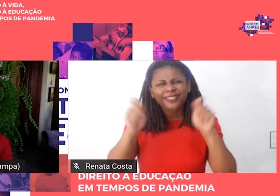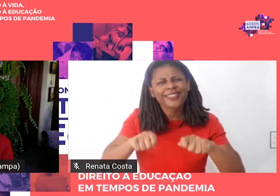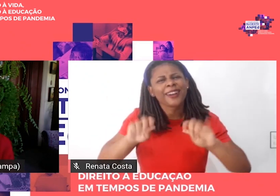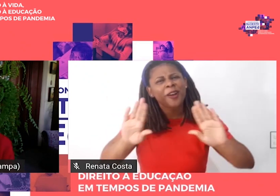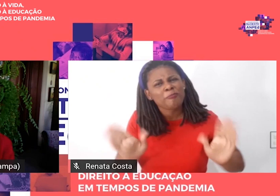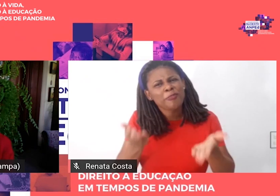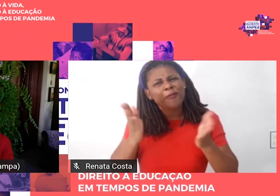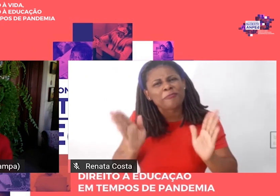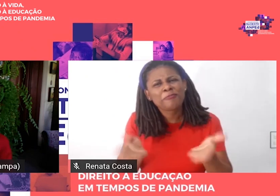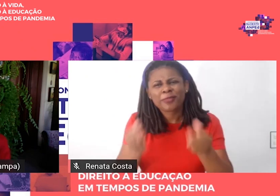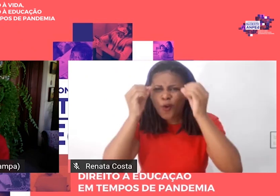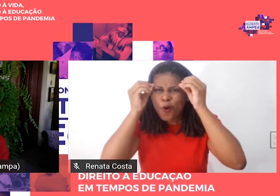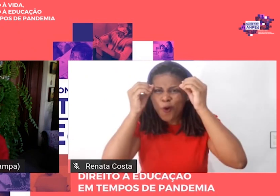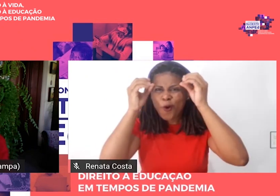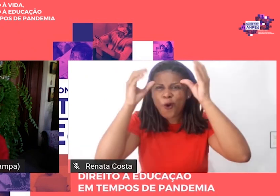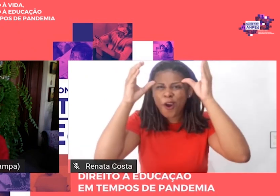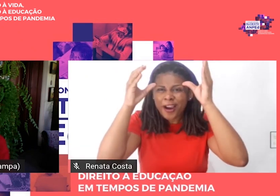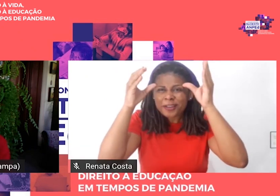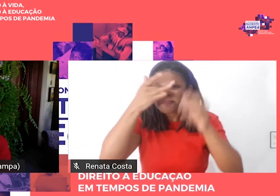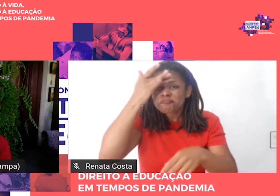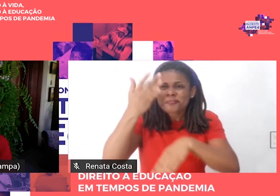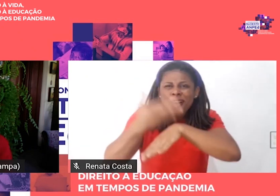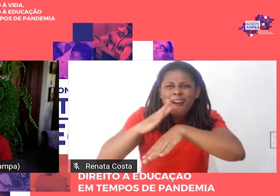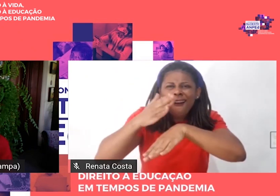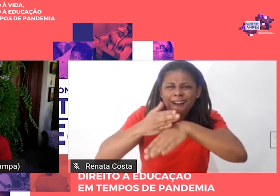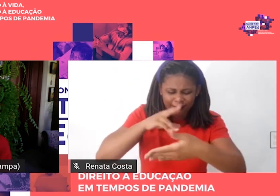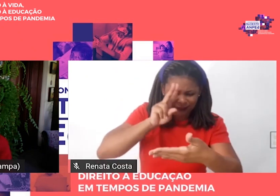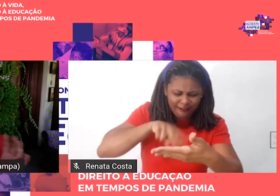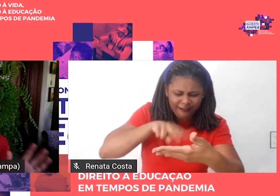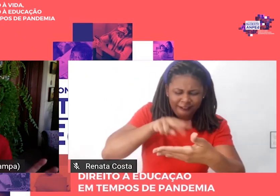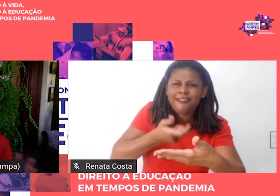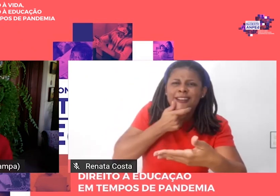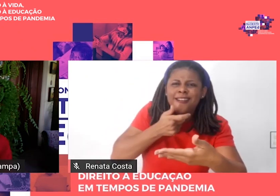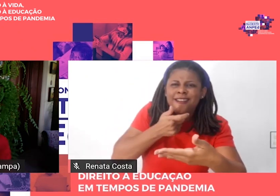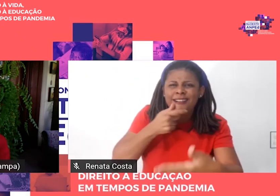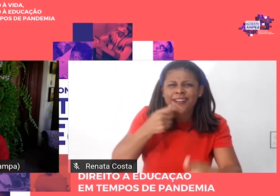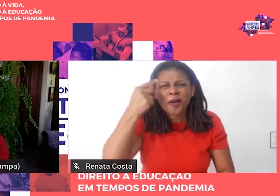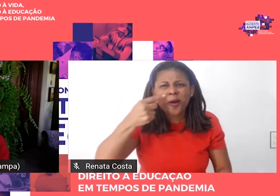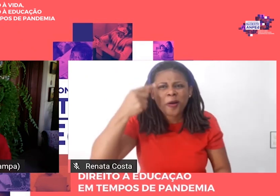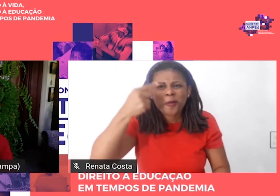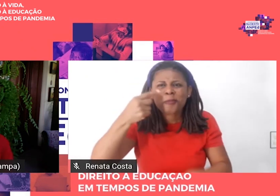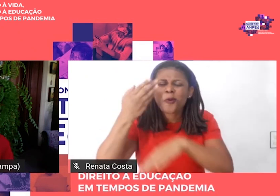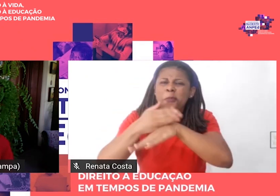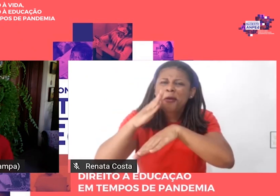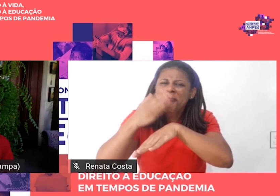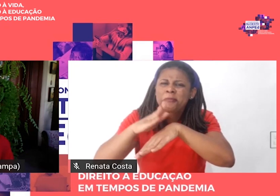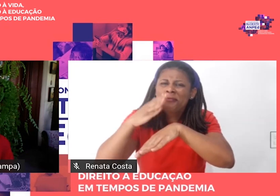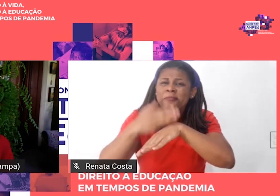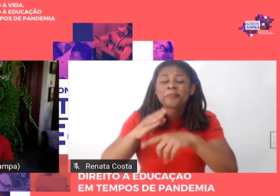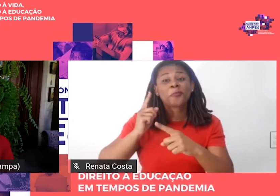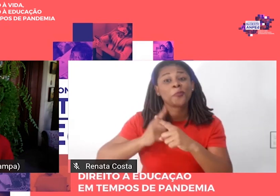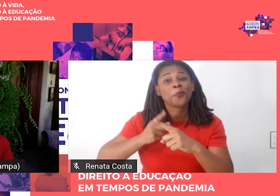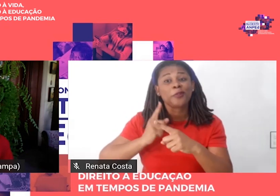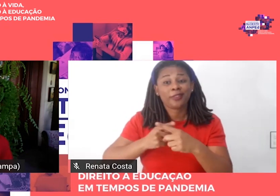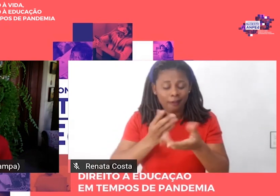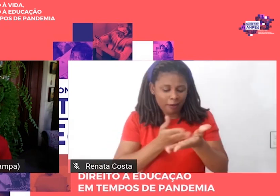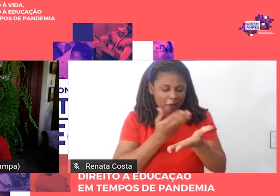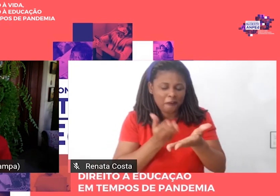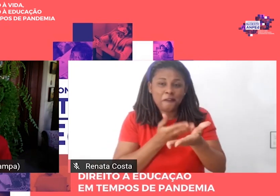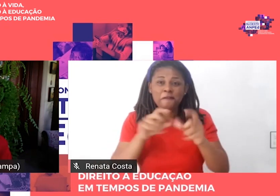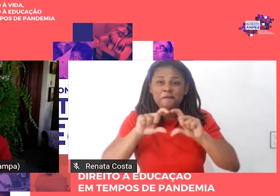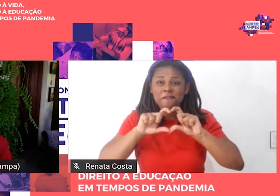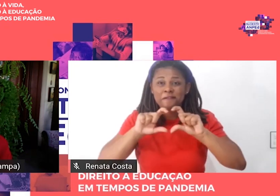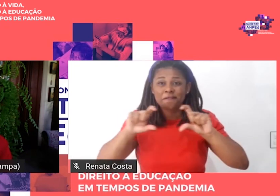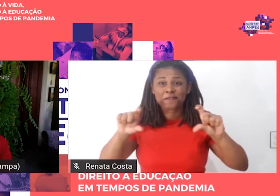dos leitores de língua inglesa e de língua espanhola, né, porque a Education Review se apresenta nessas